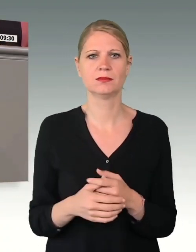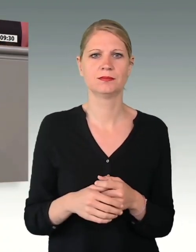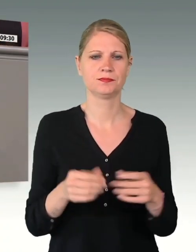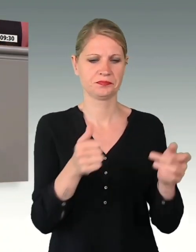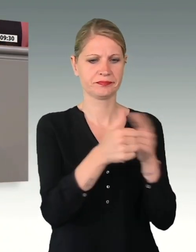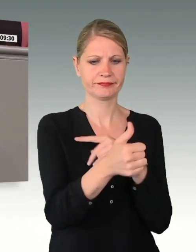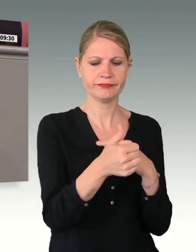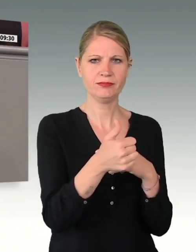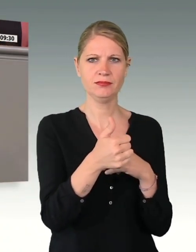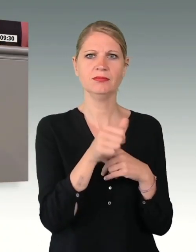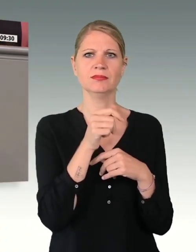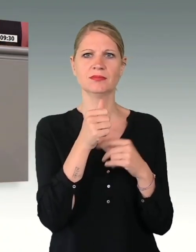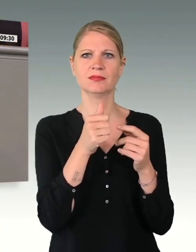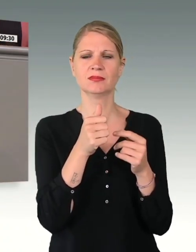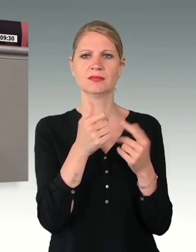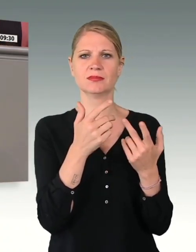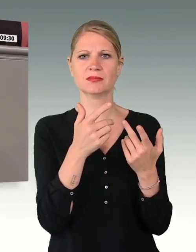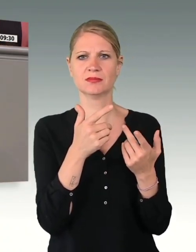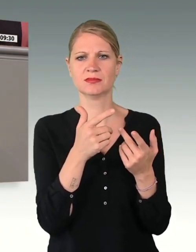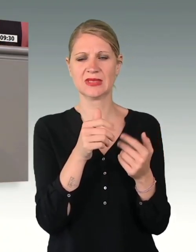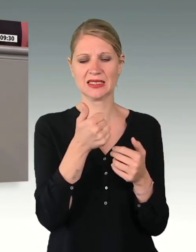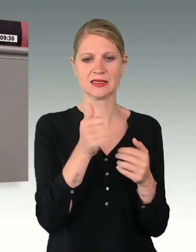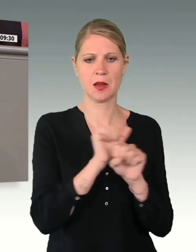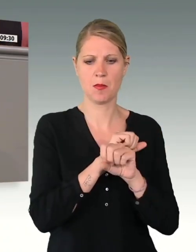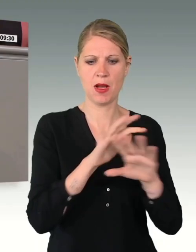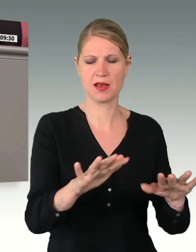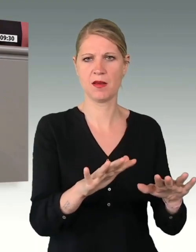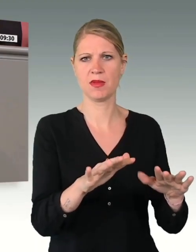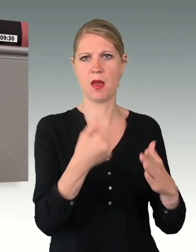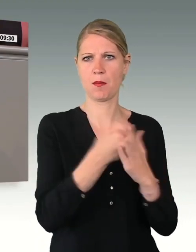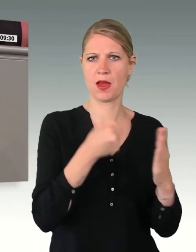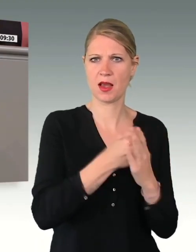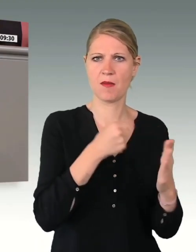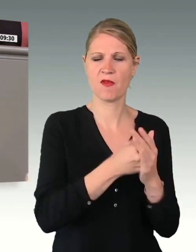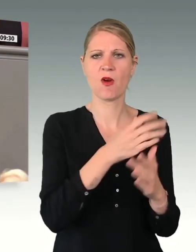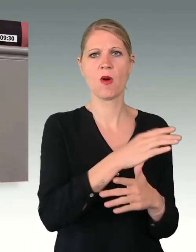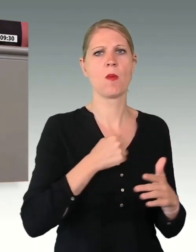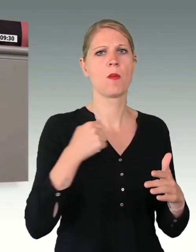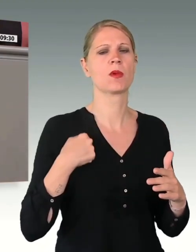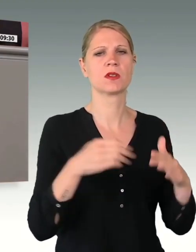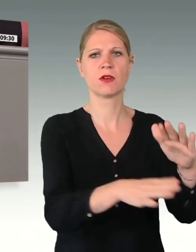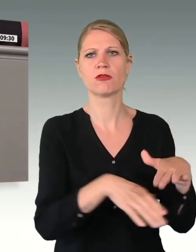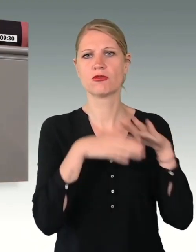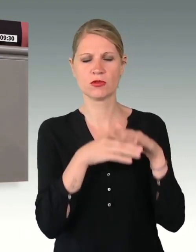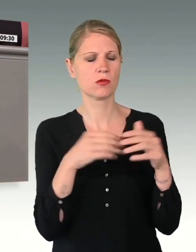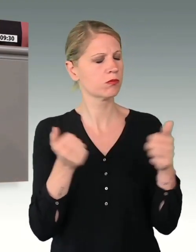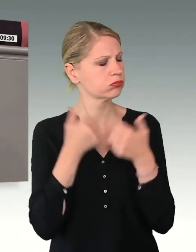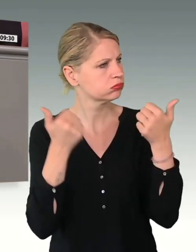Unterstützung der Bundeswehr bei der Bekämpfung der Pandemie war außerordentlich. Der Truppe gilt hier mein großer Dank.